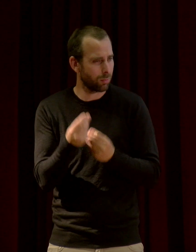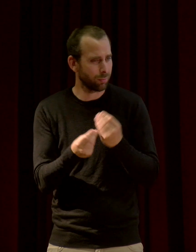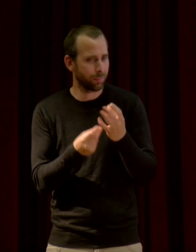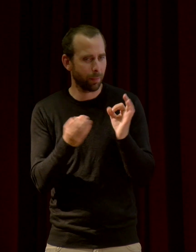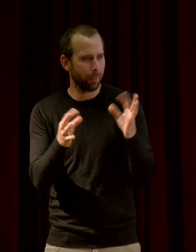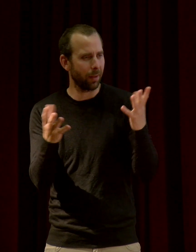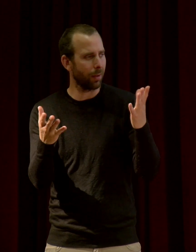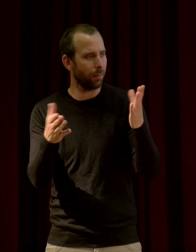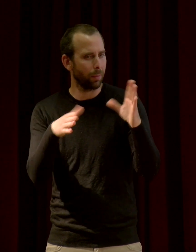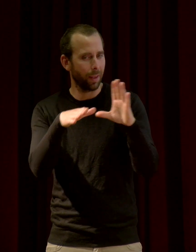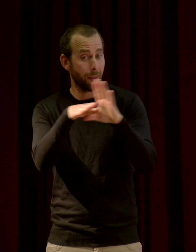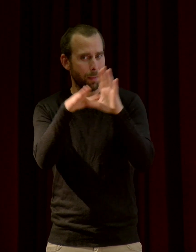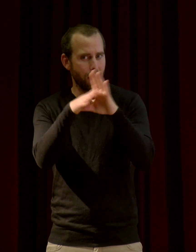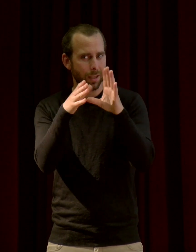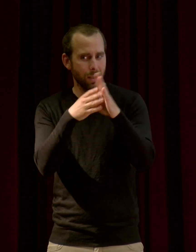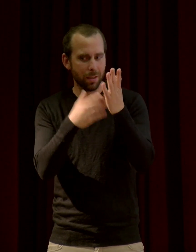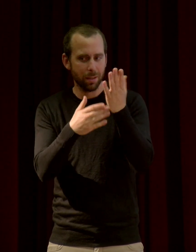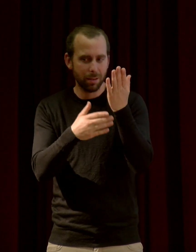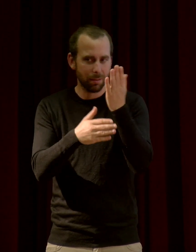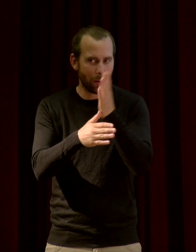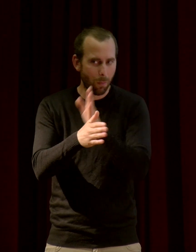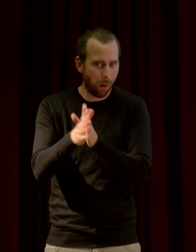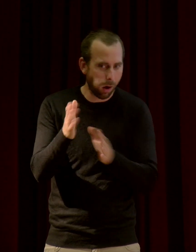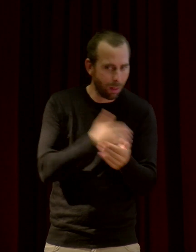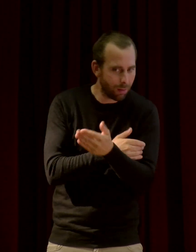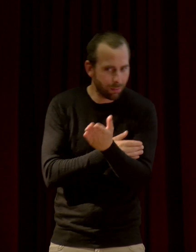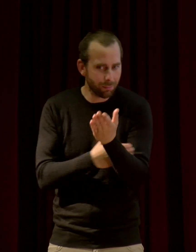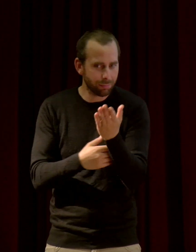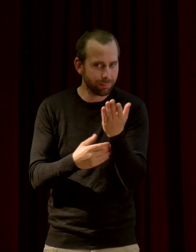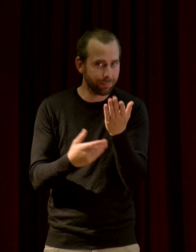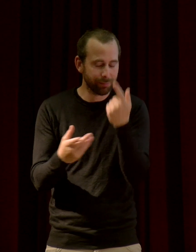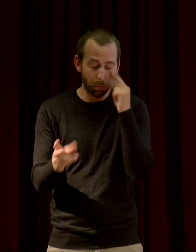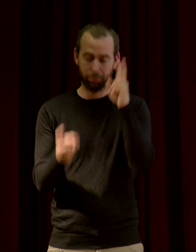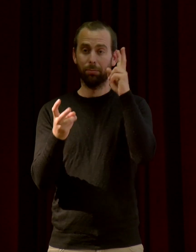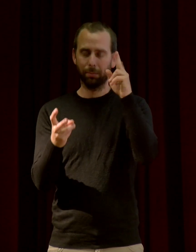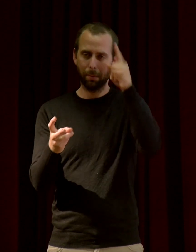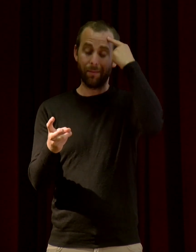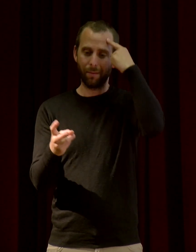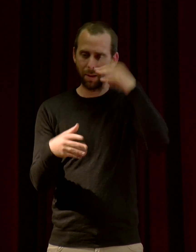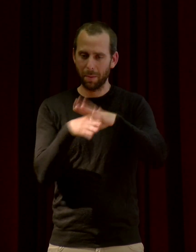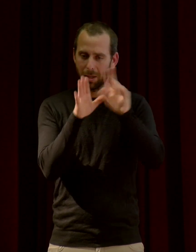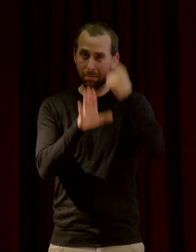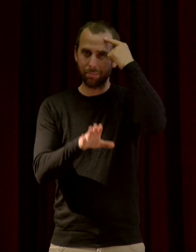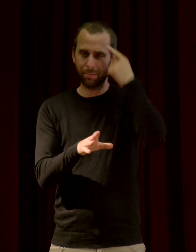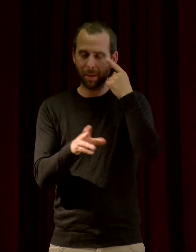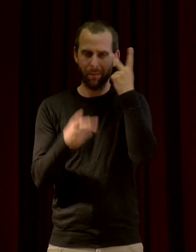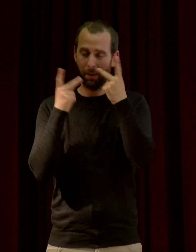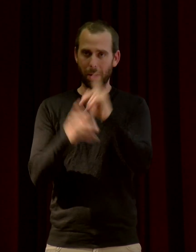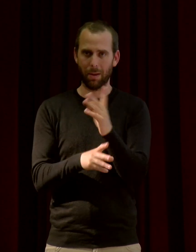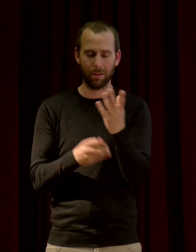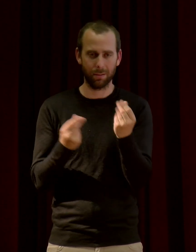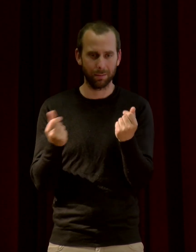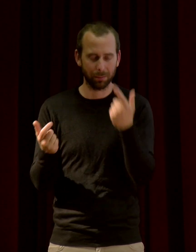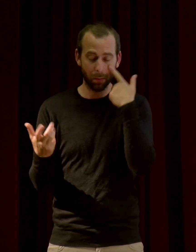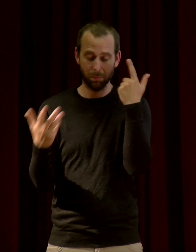images subliminales pour la vue, c'est-à-dire